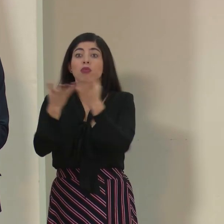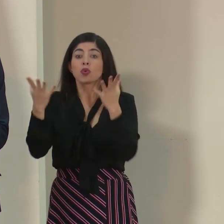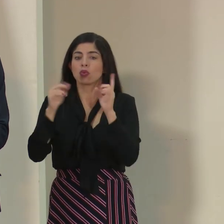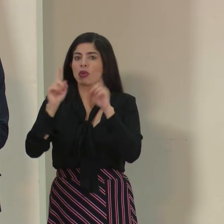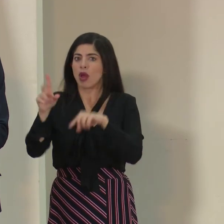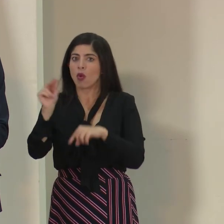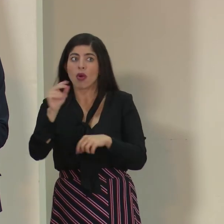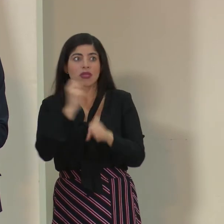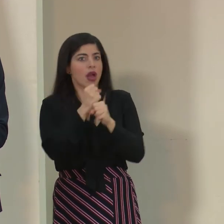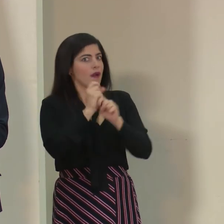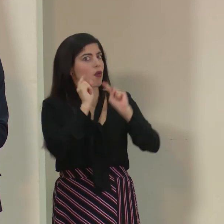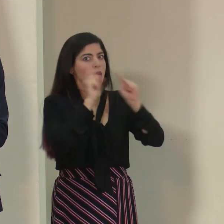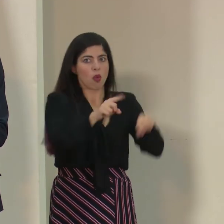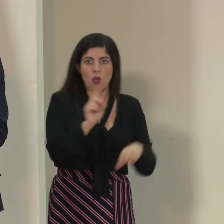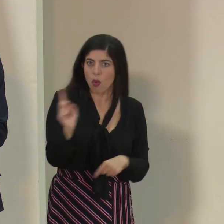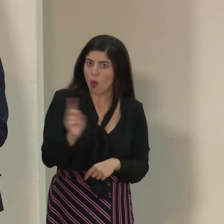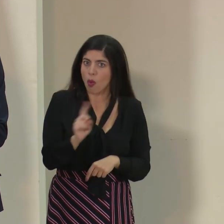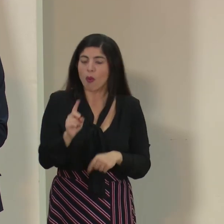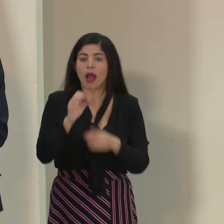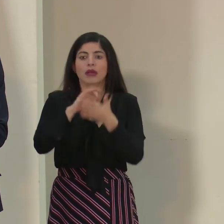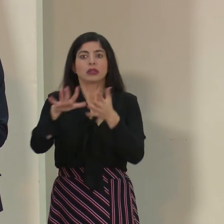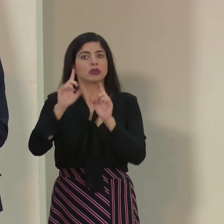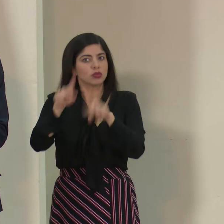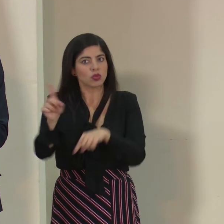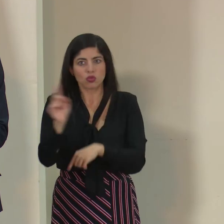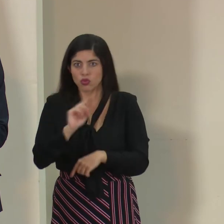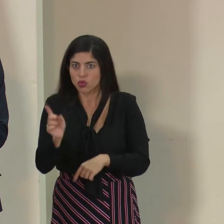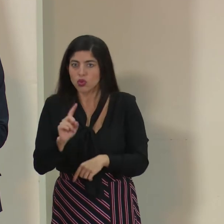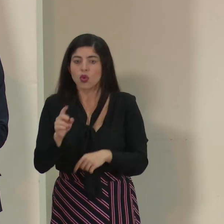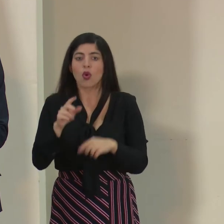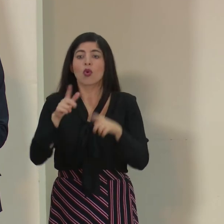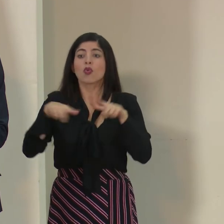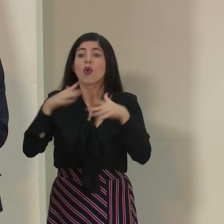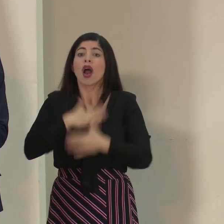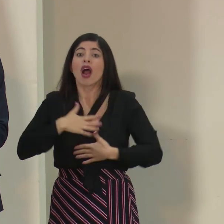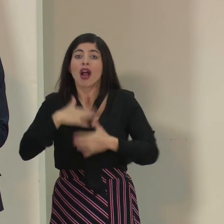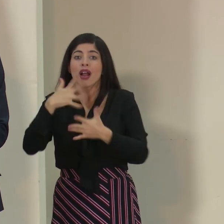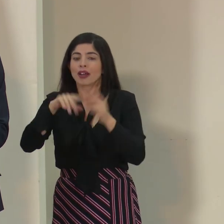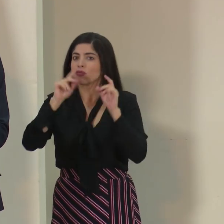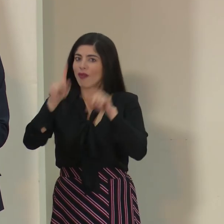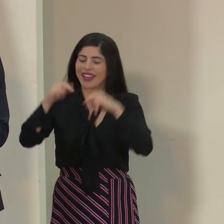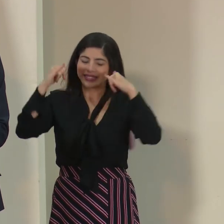no va a lugares de trabajo, no va a centros educativos, no va a centros de esparcimiento.